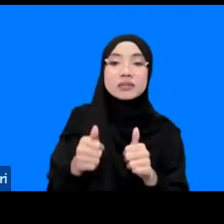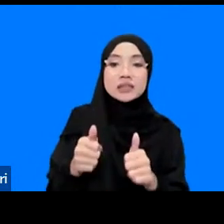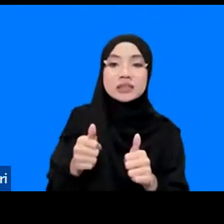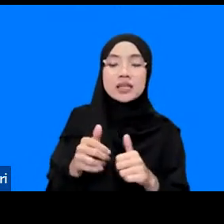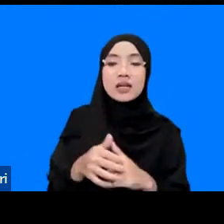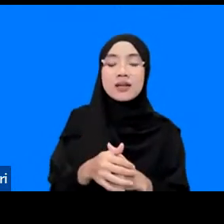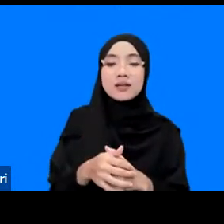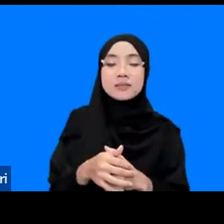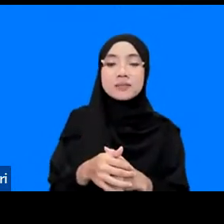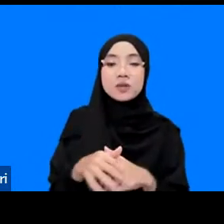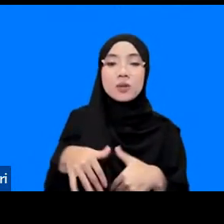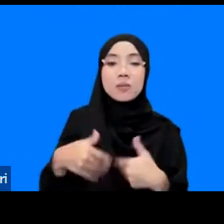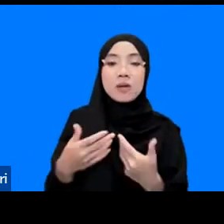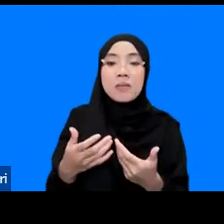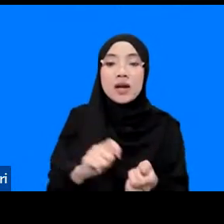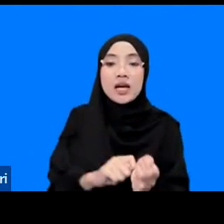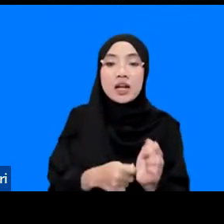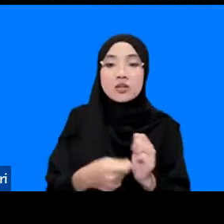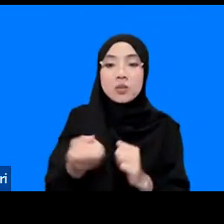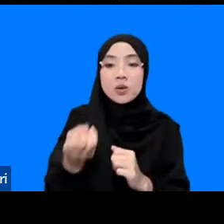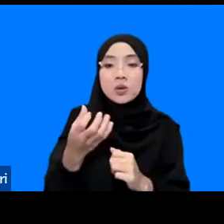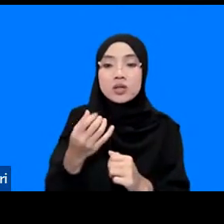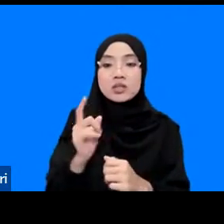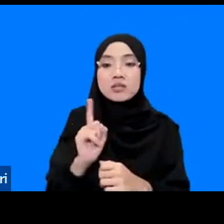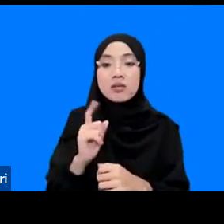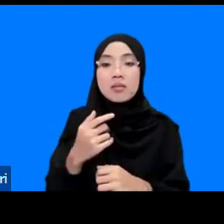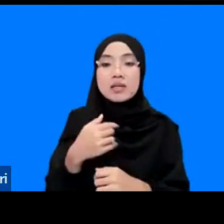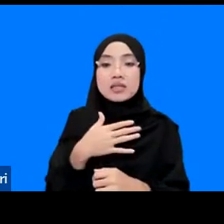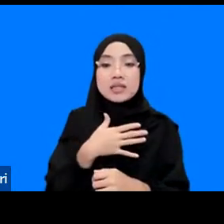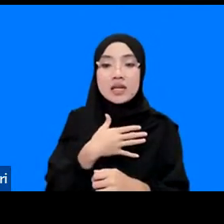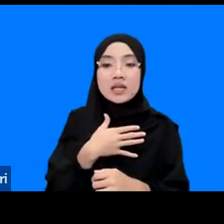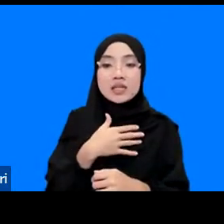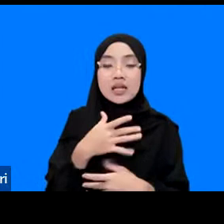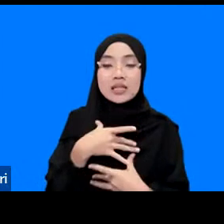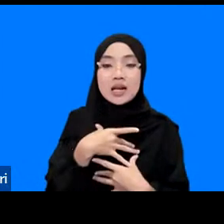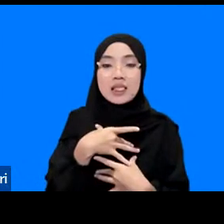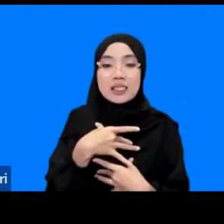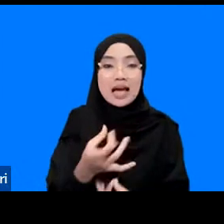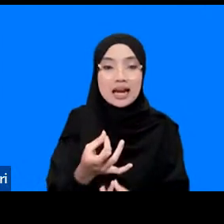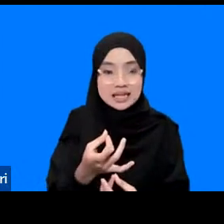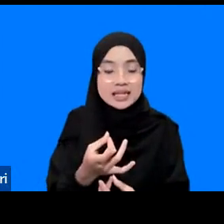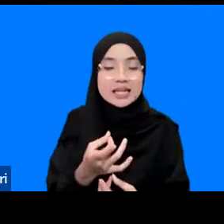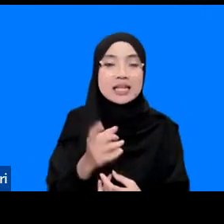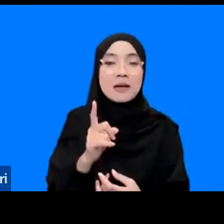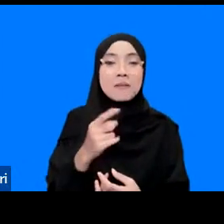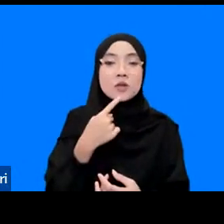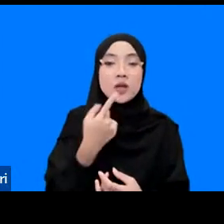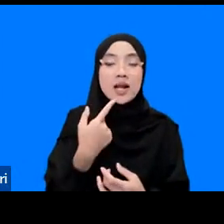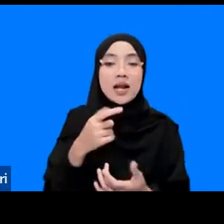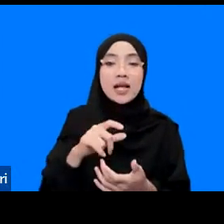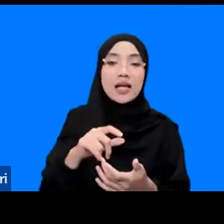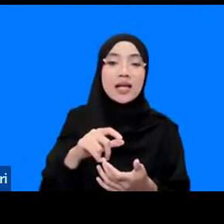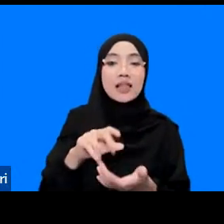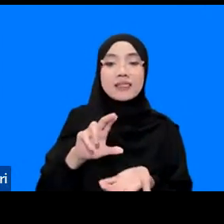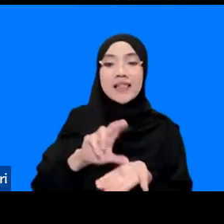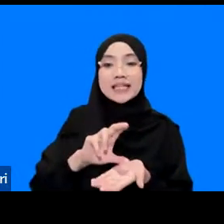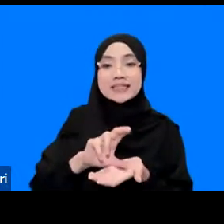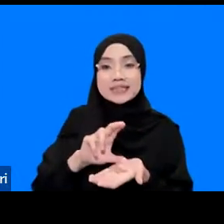bagaimana bu tanggapannya soalnya saya cukup tertarik karena terkait tesis saya juga